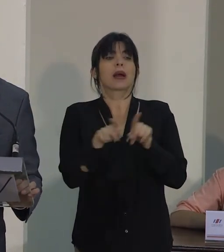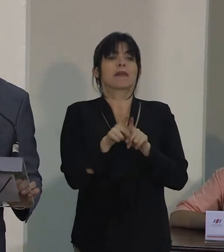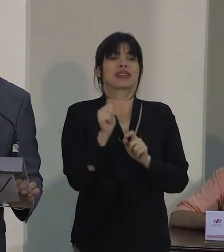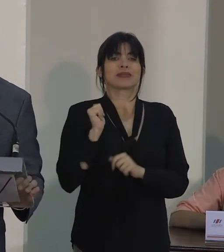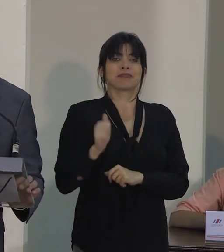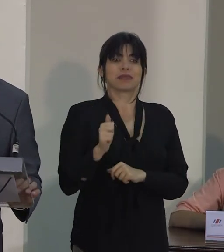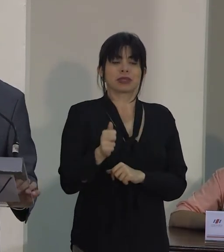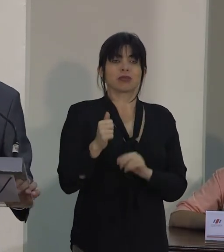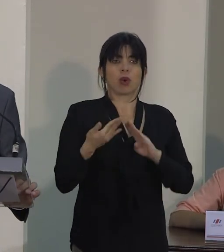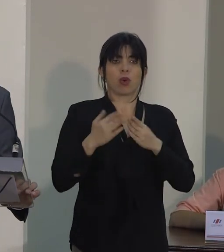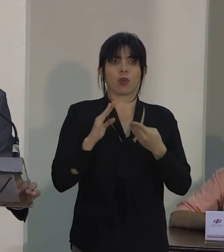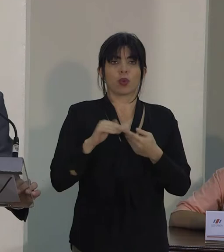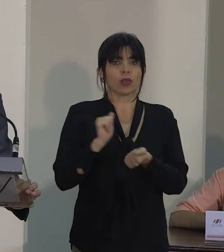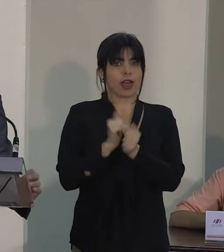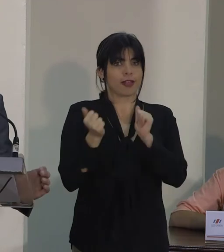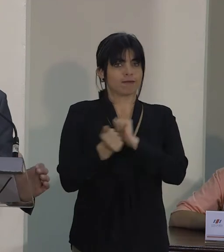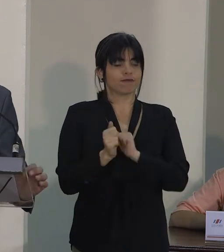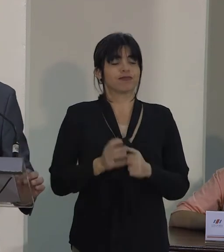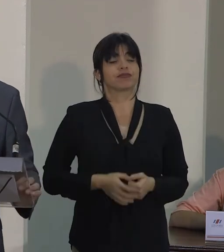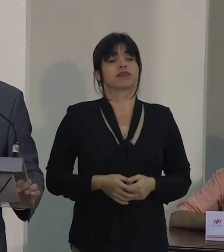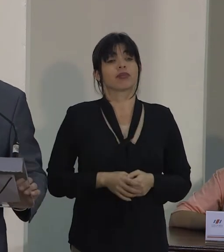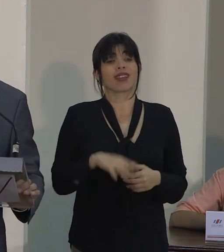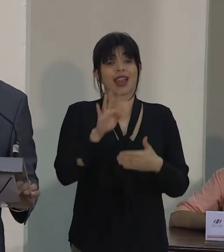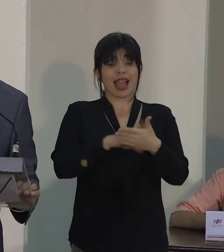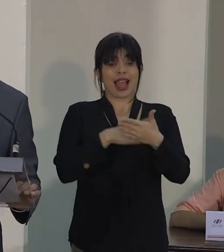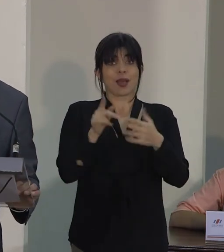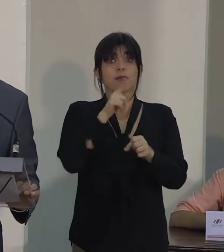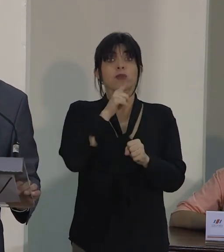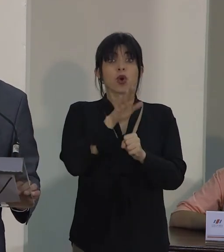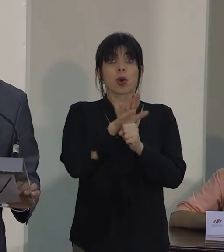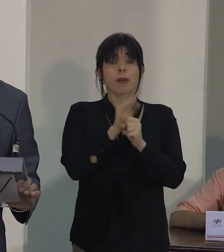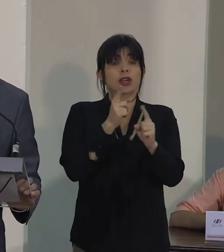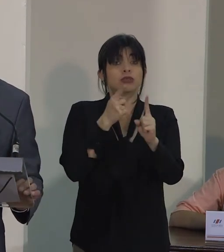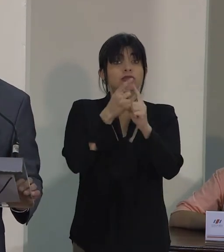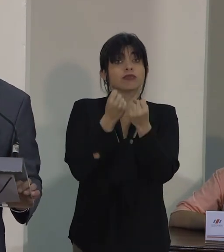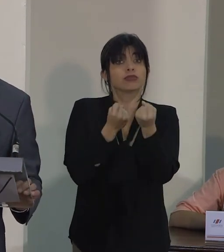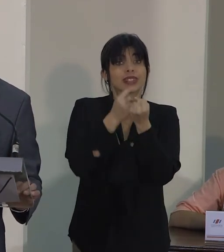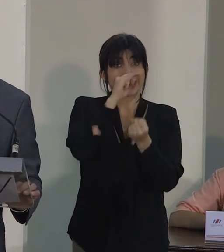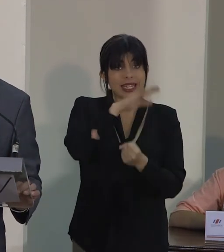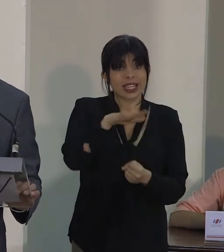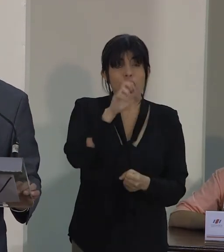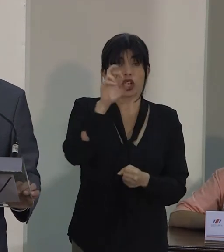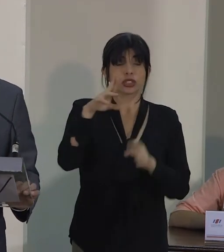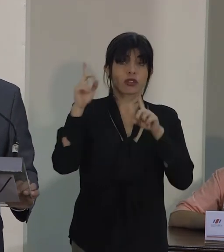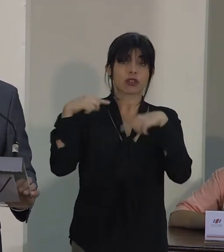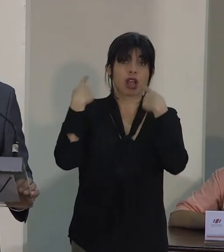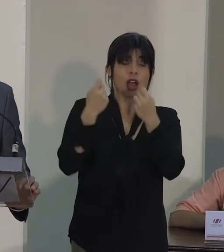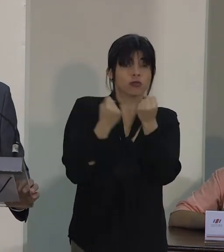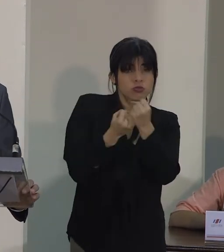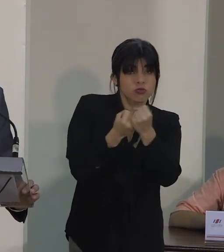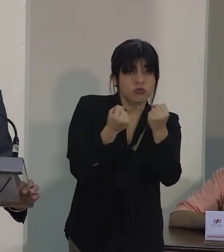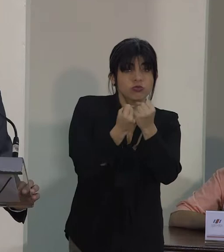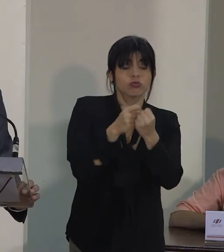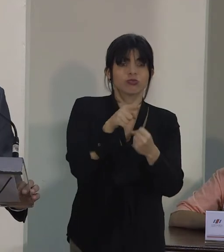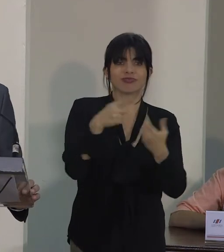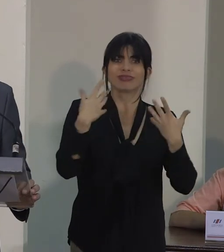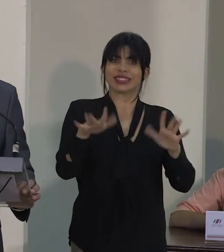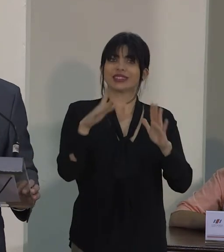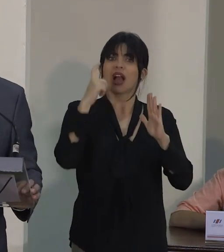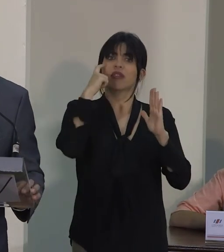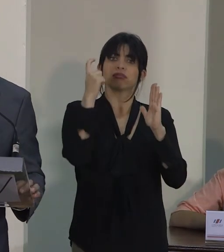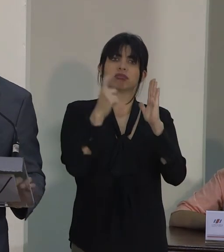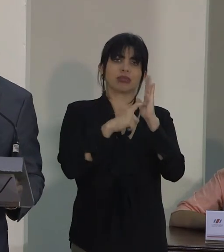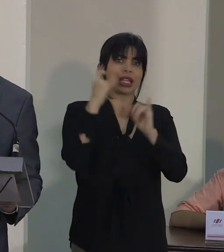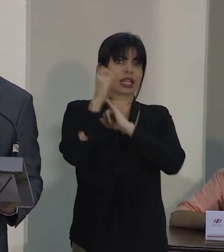propias comunidades. La agenda y compromisos por la niñez que Costa Rica ha venido impulsando son reconocidos